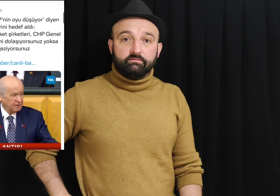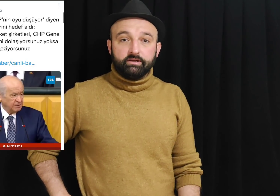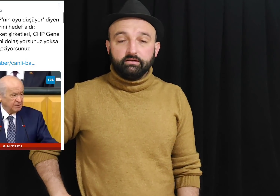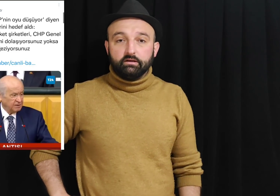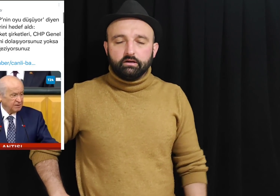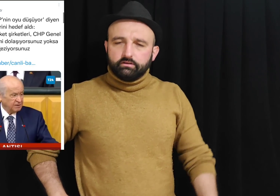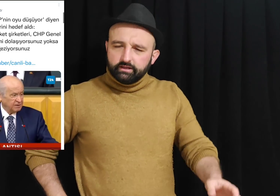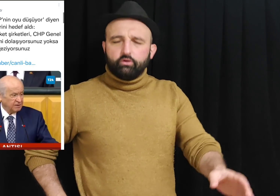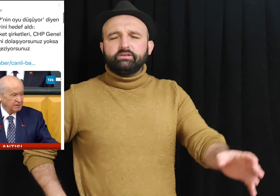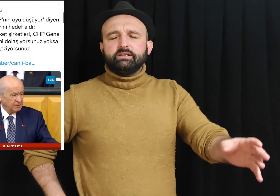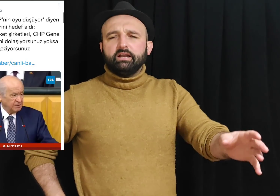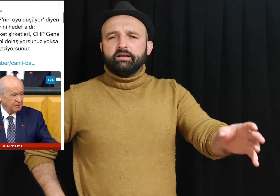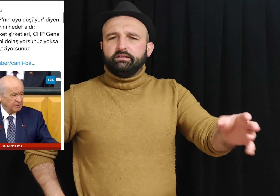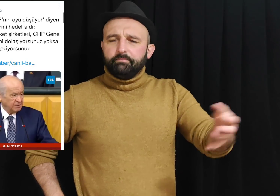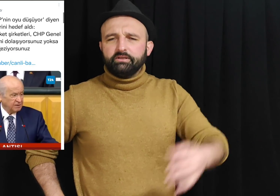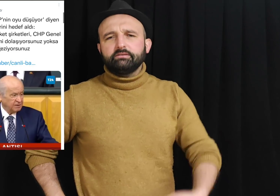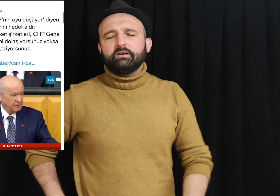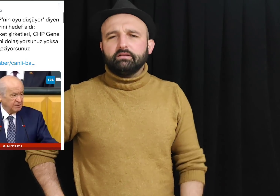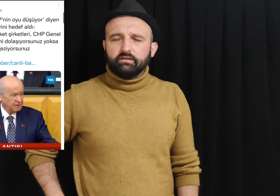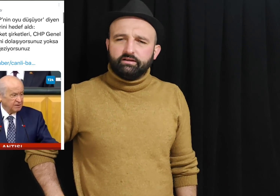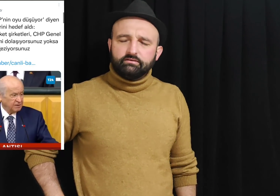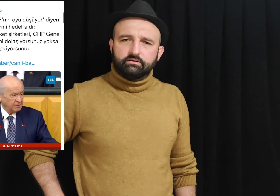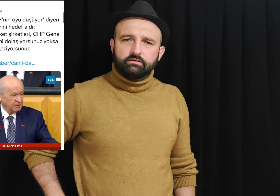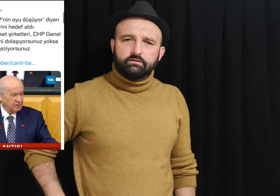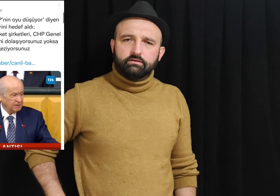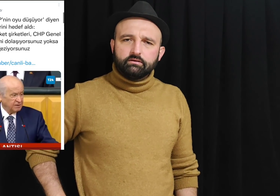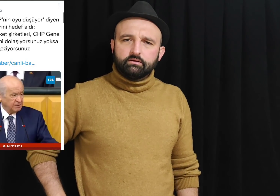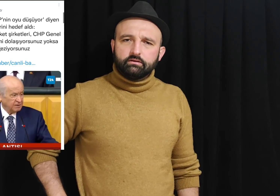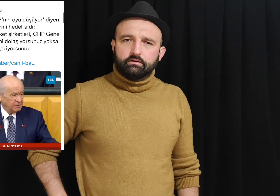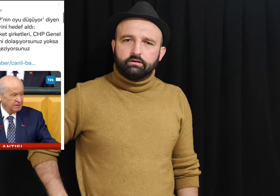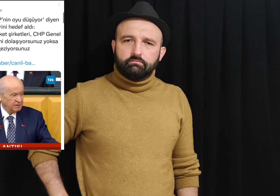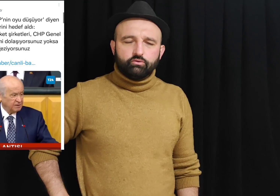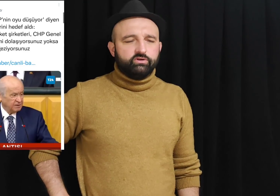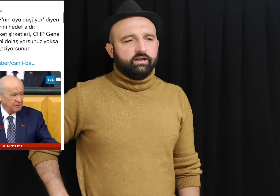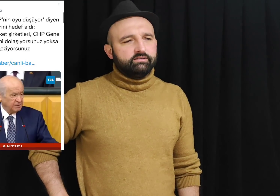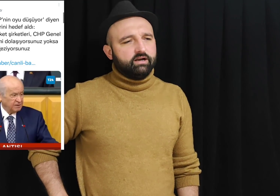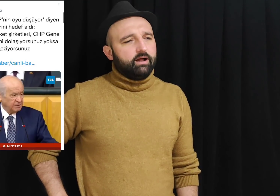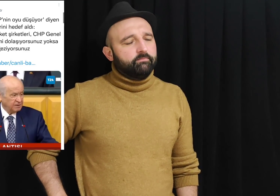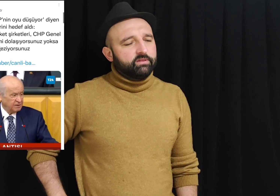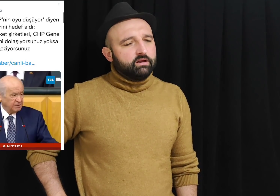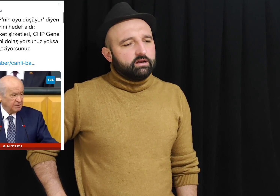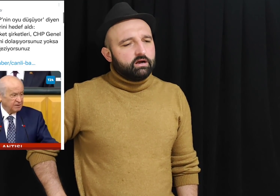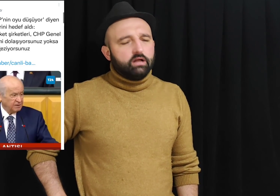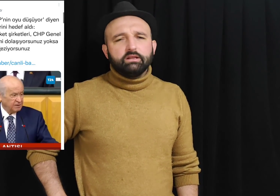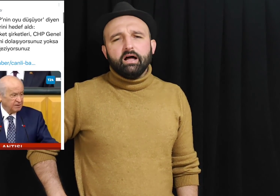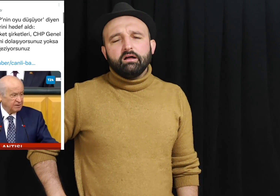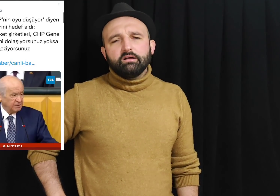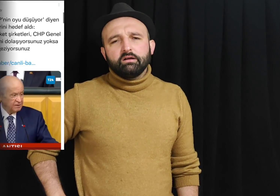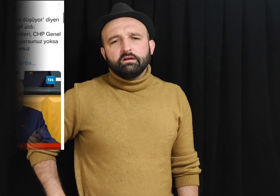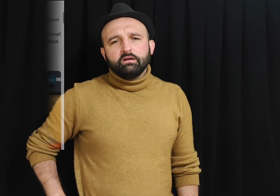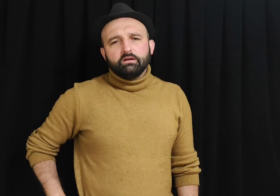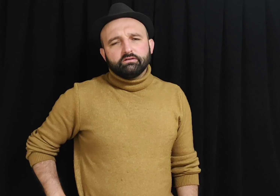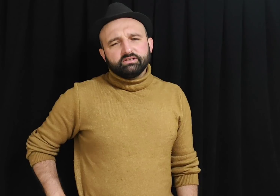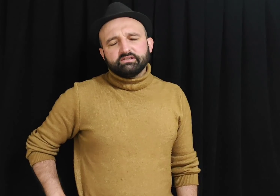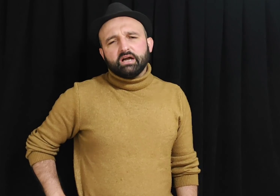etmeyi. Terörist ilan et, hepiniz rahatlayın. Bunun yanı sıra Allah rızka